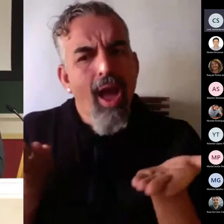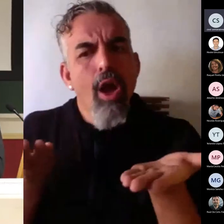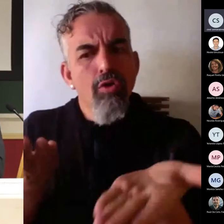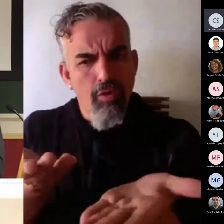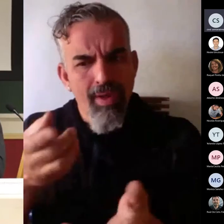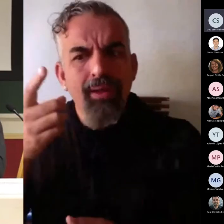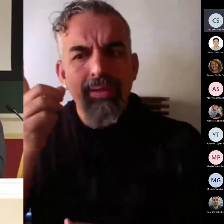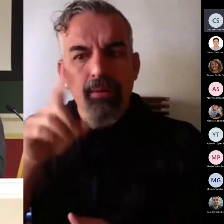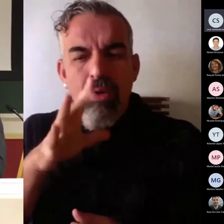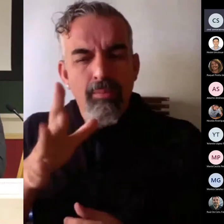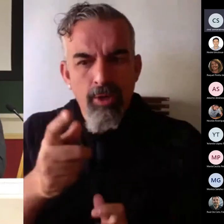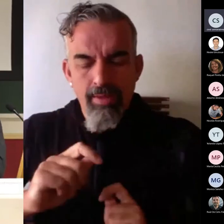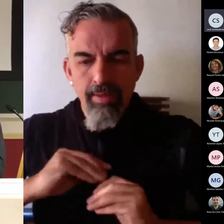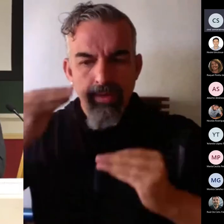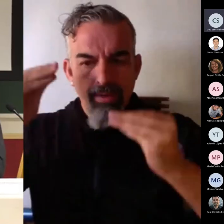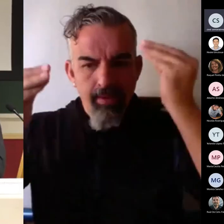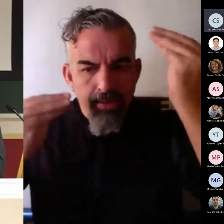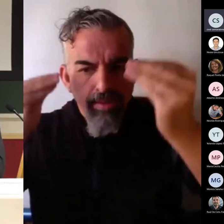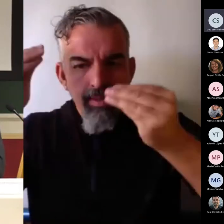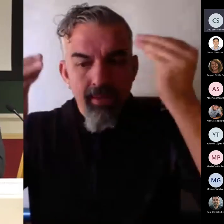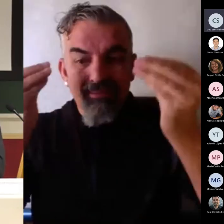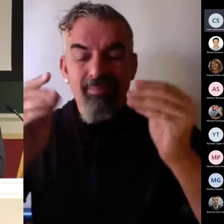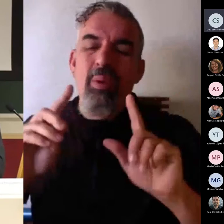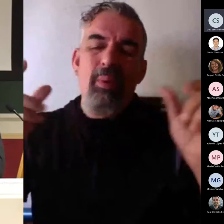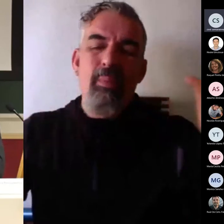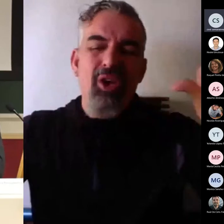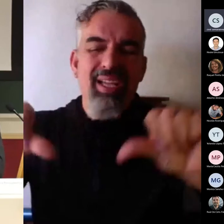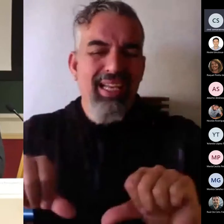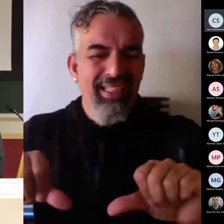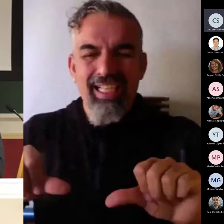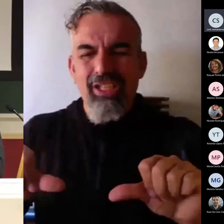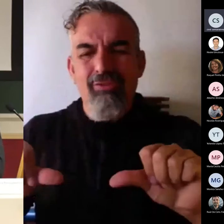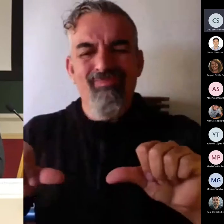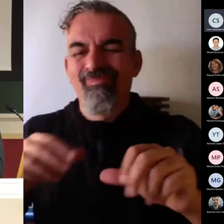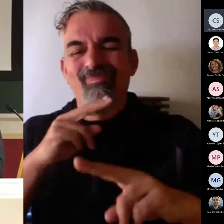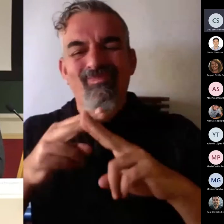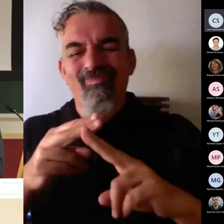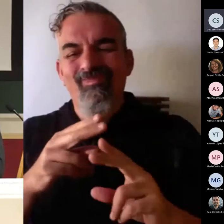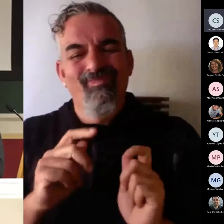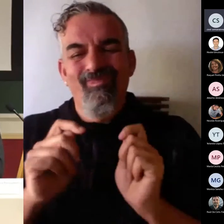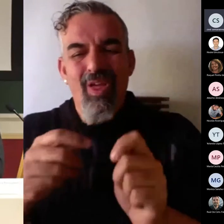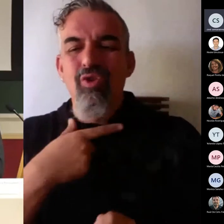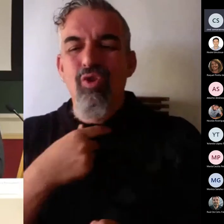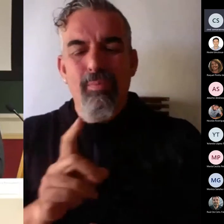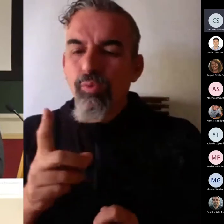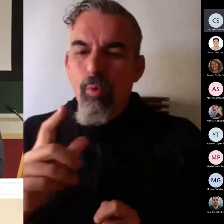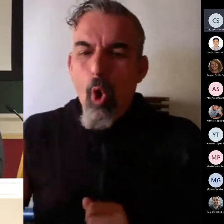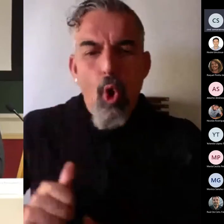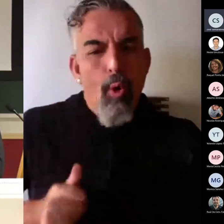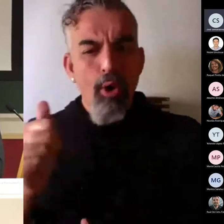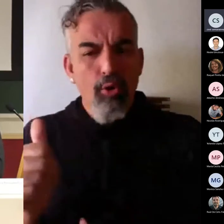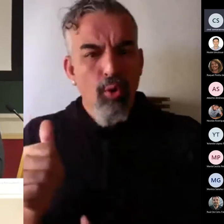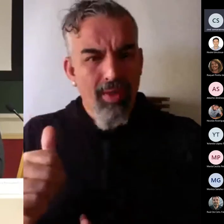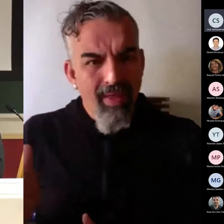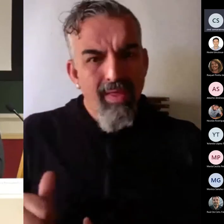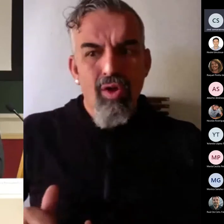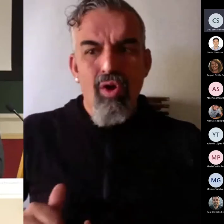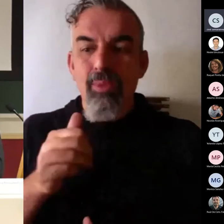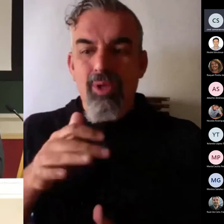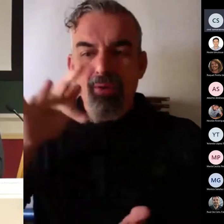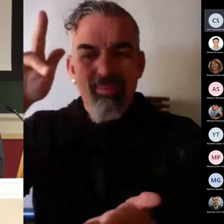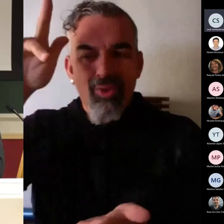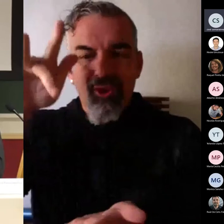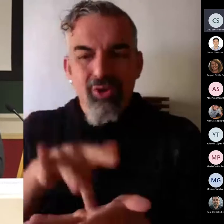Bueno, el primero no lo llamaría crisis, es oportunidad, que es el espacio europeo de educación superior, cuando nos cambiaron